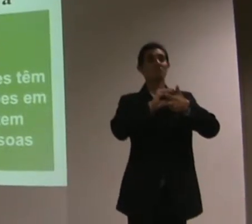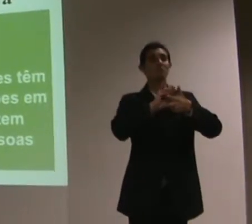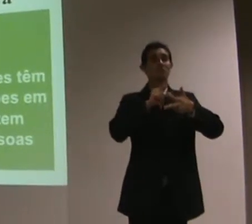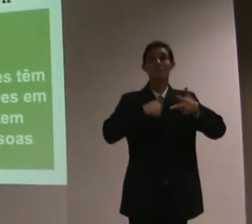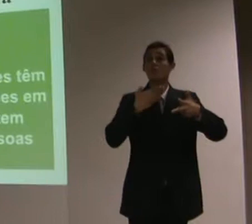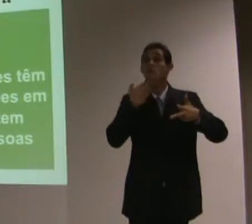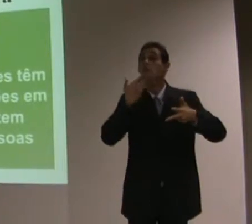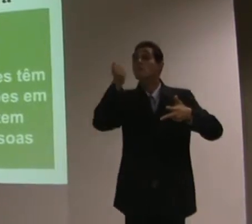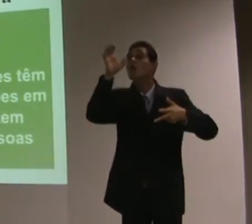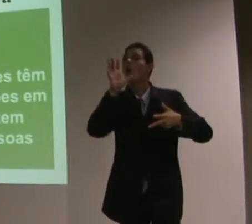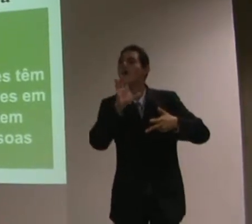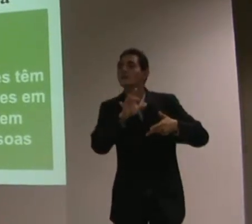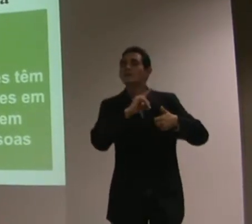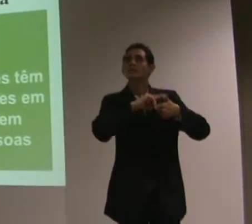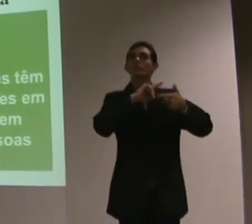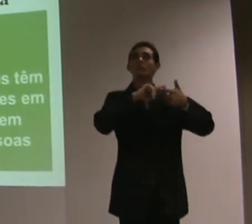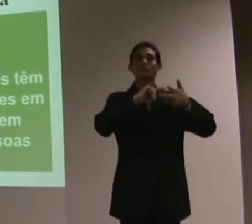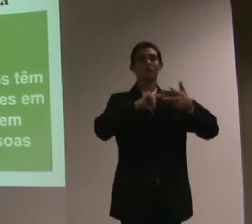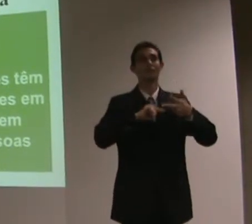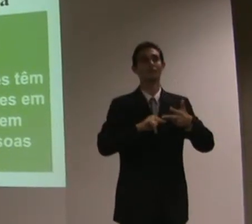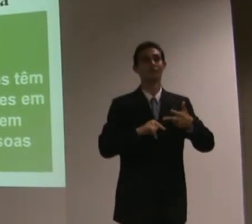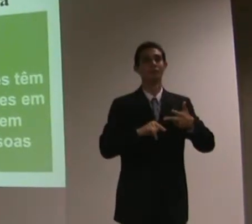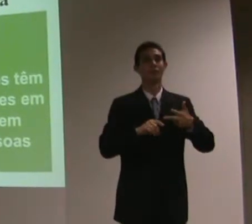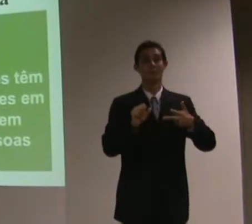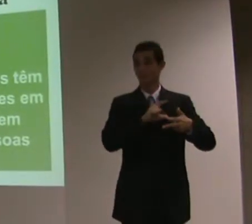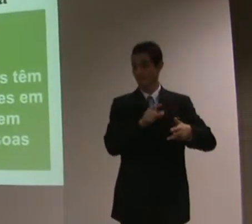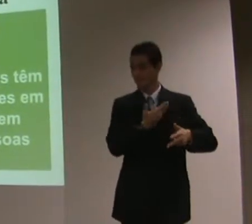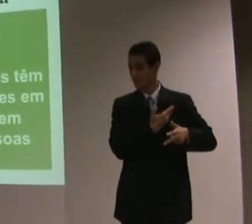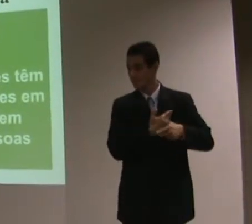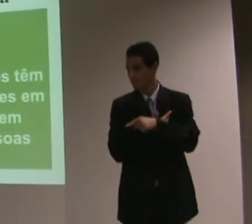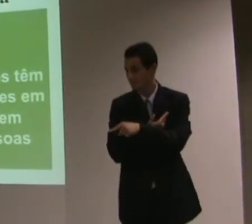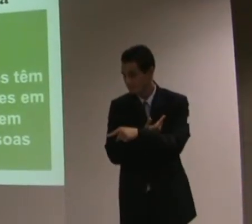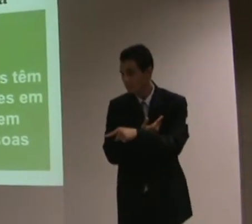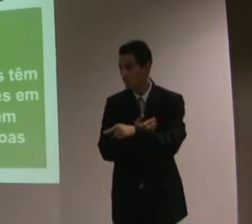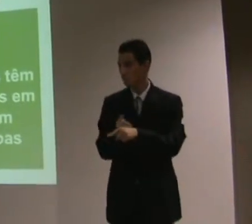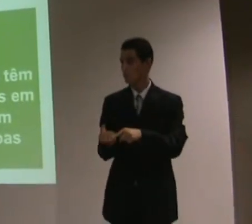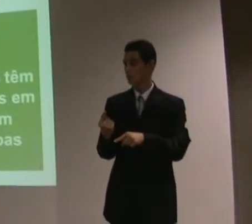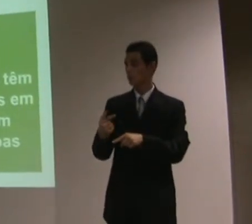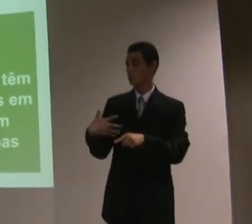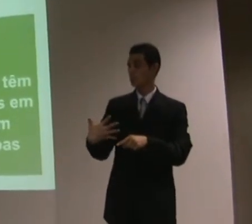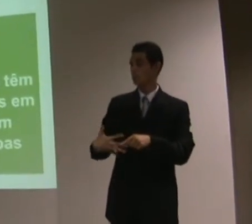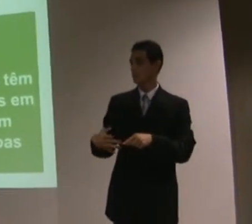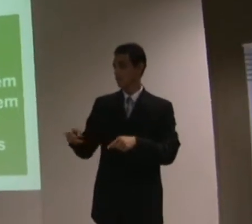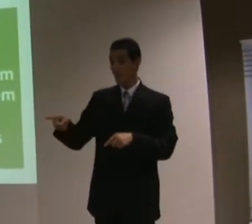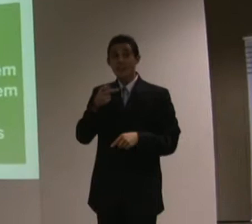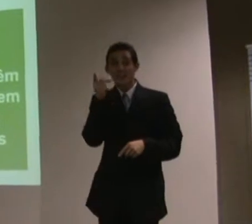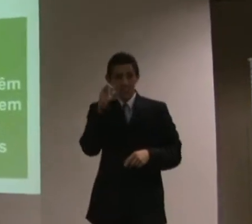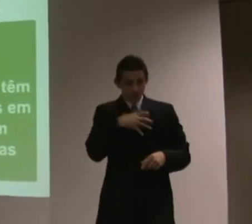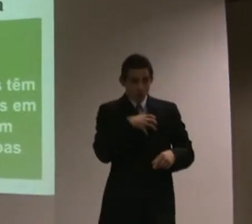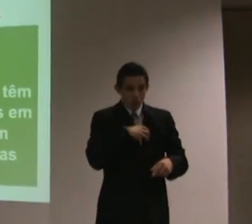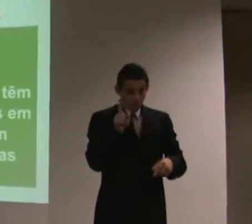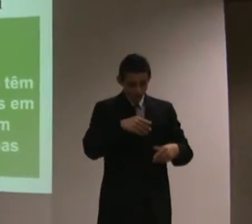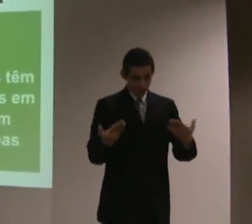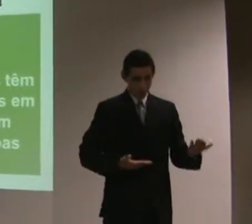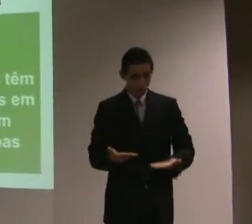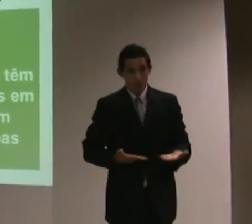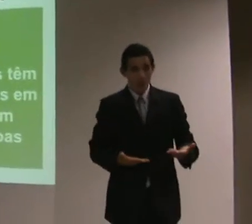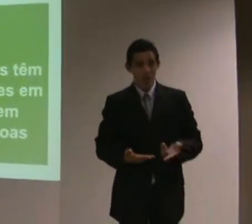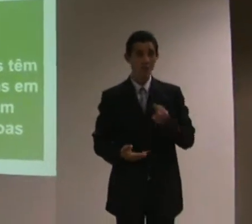É preciso que os colegas sem deficiência acatem isso, porque ele está falando não como trabalhador, ele está falando como pessoa com deficiência